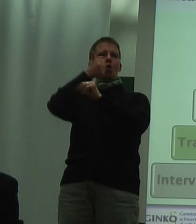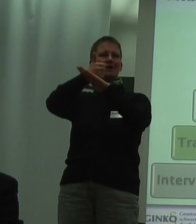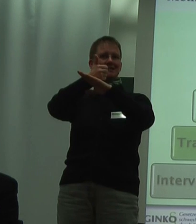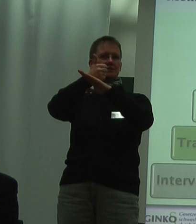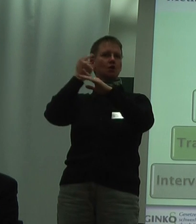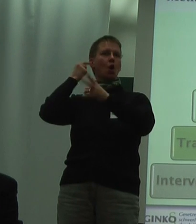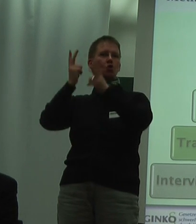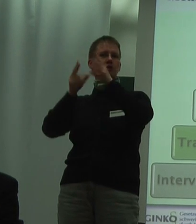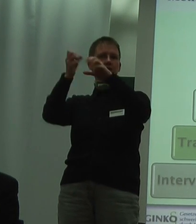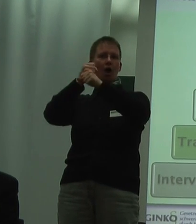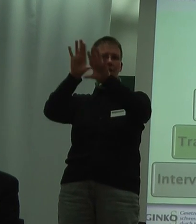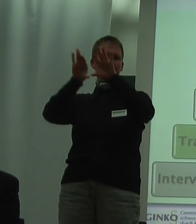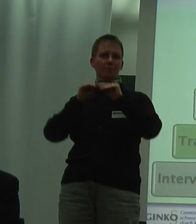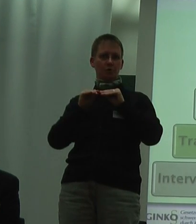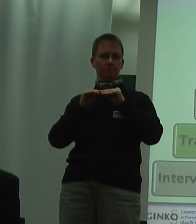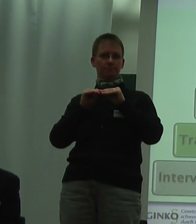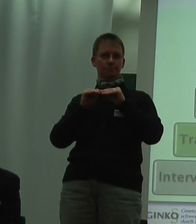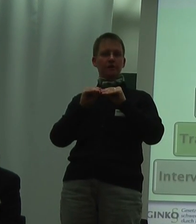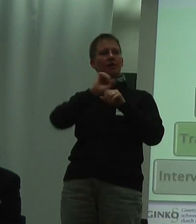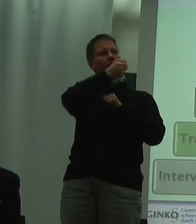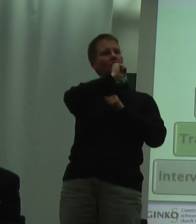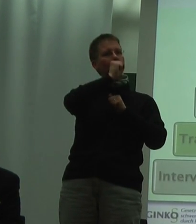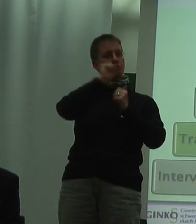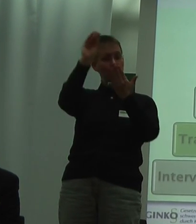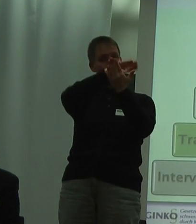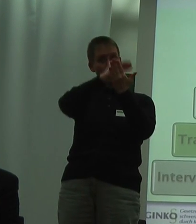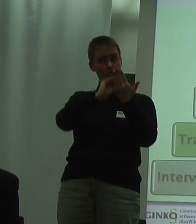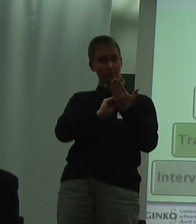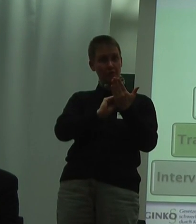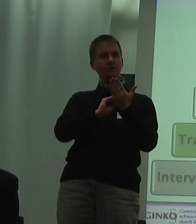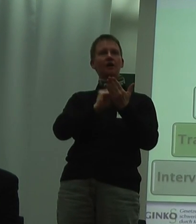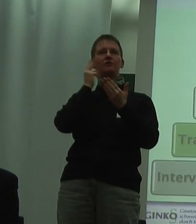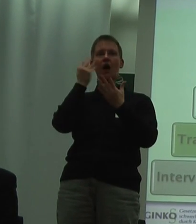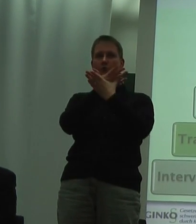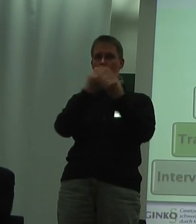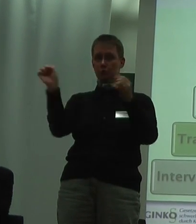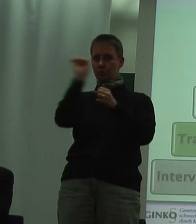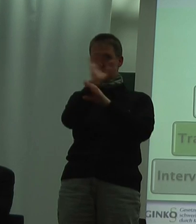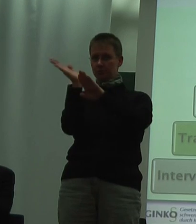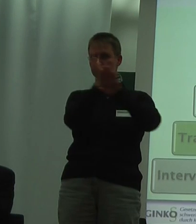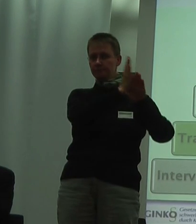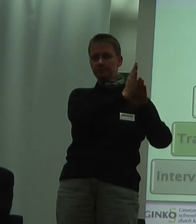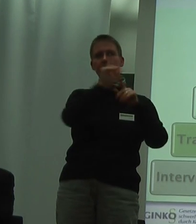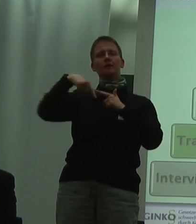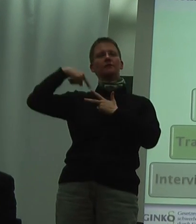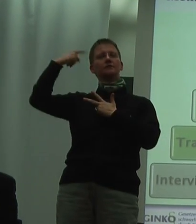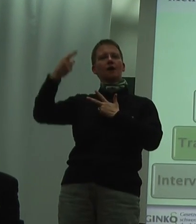Arbeitnehmer. Dann wurden die Interviews verschriftlicht und anonymisiert. Anschließend haben wir die qualitative